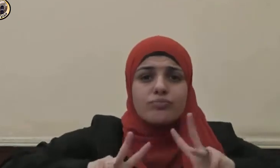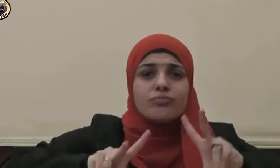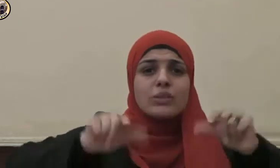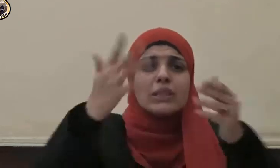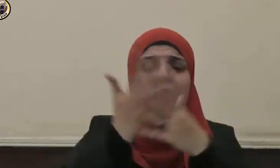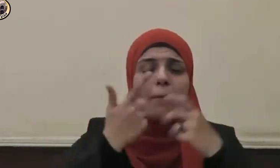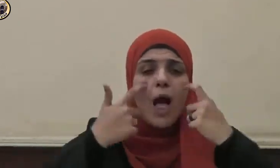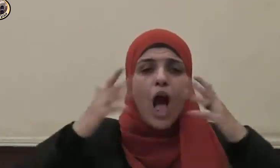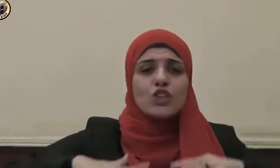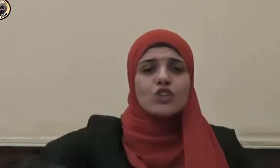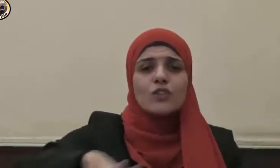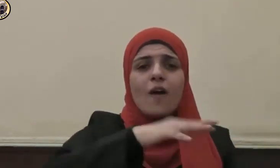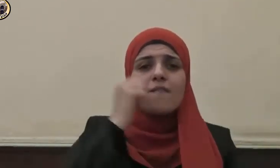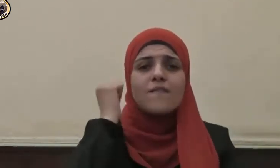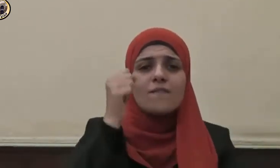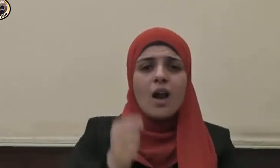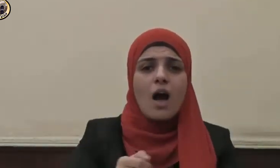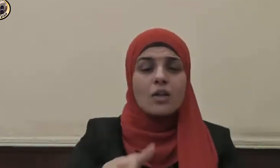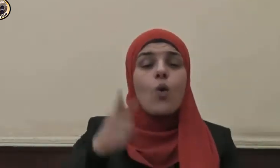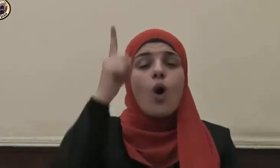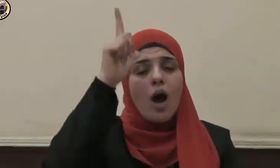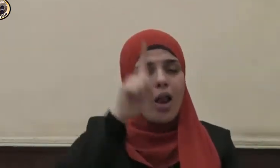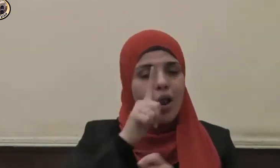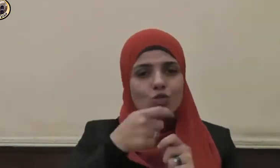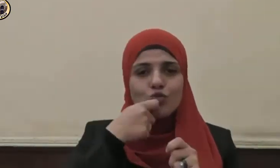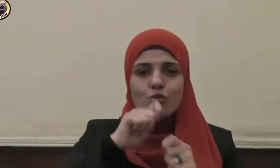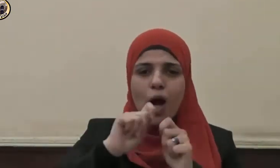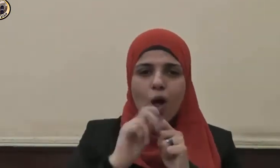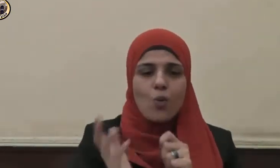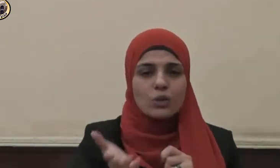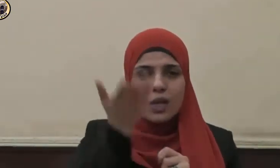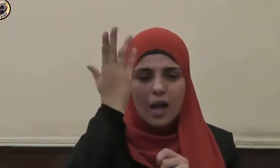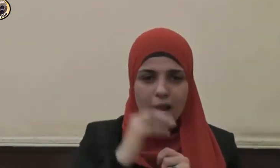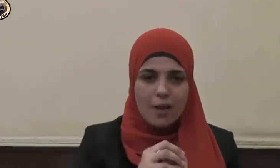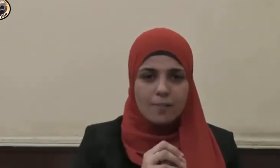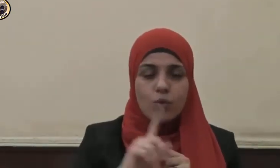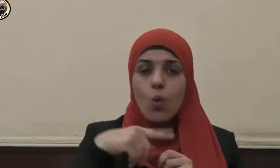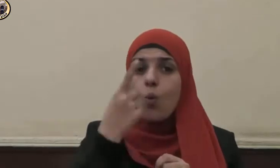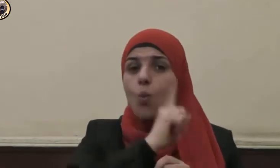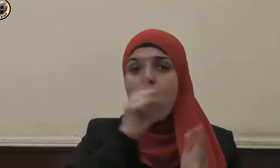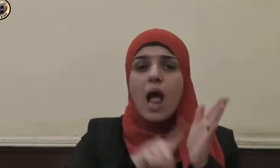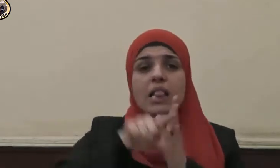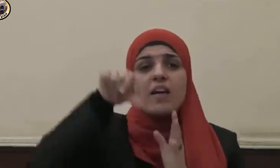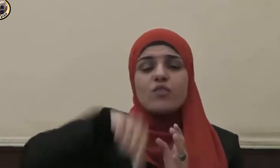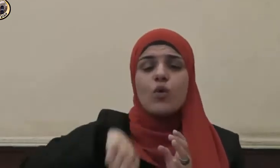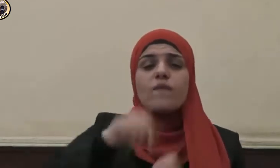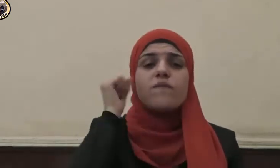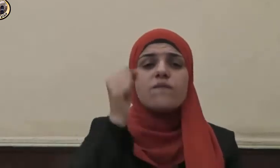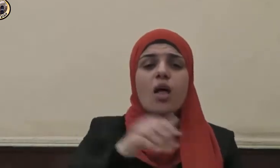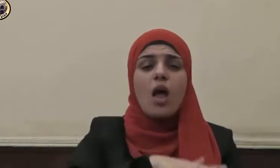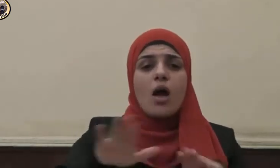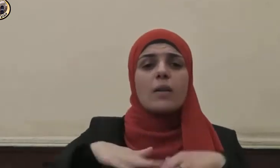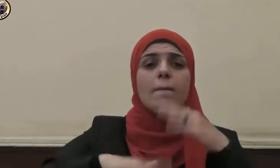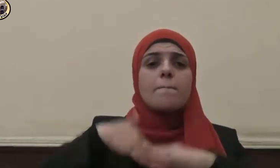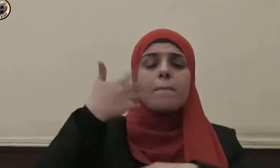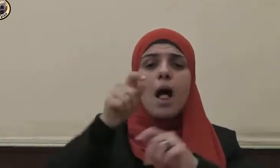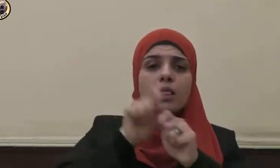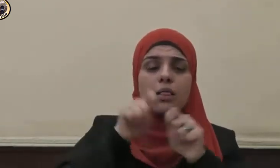ويقول جل شأنه ولا تفسدوا في الأرض بعد إصلاحها